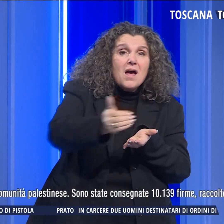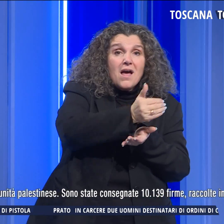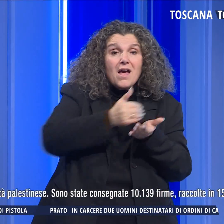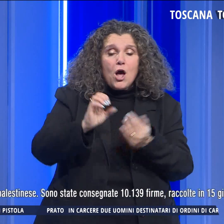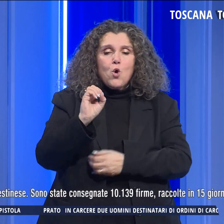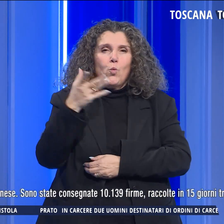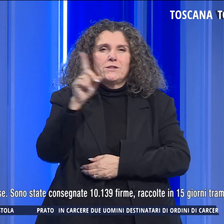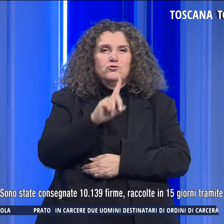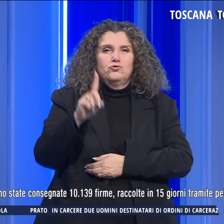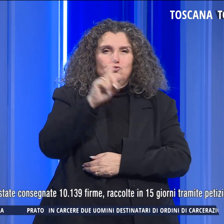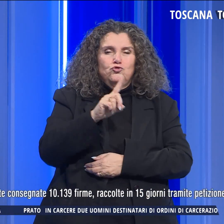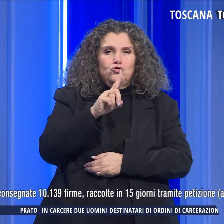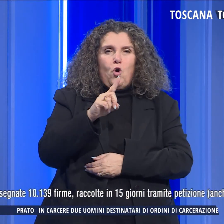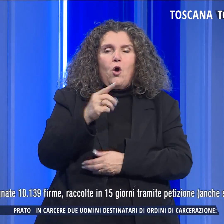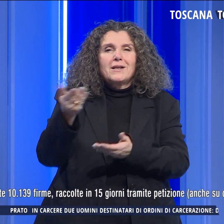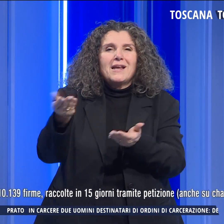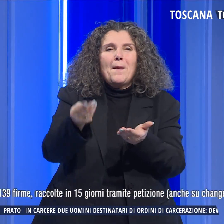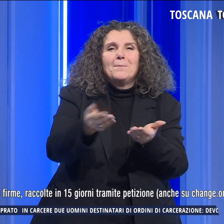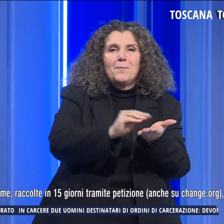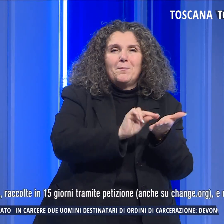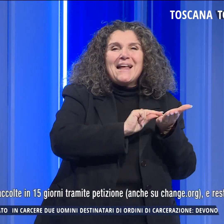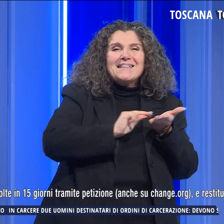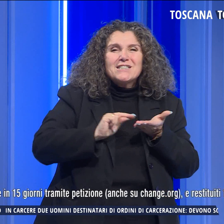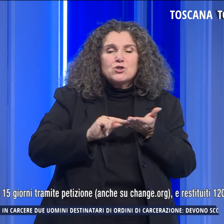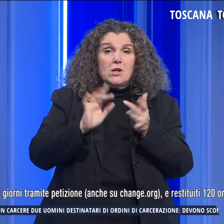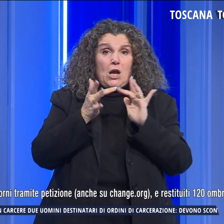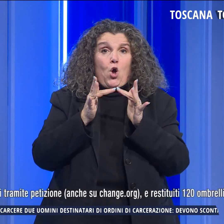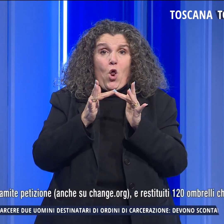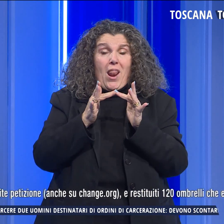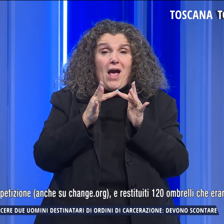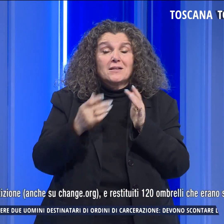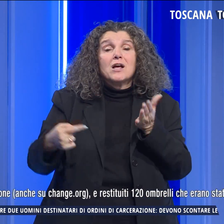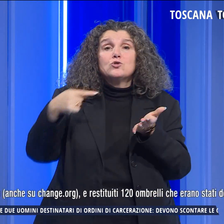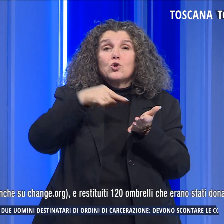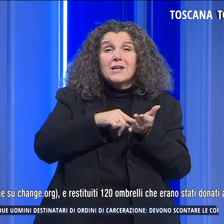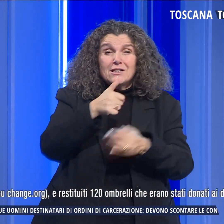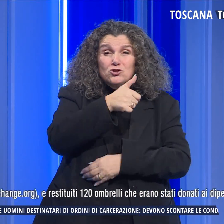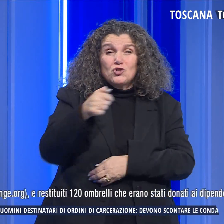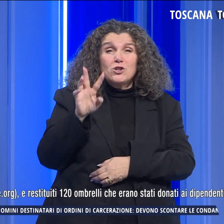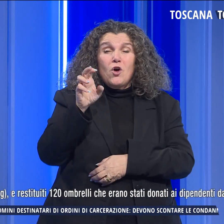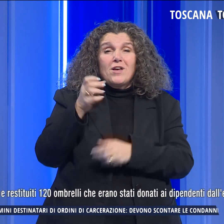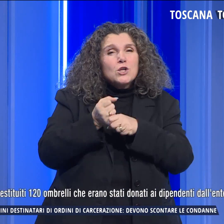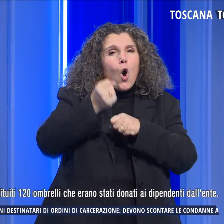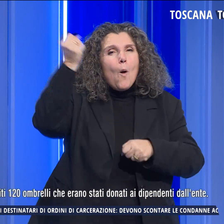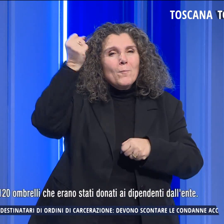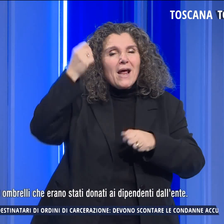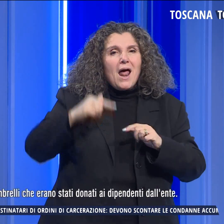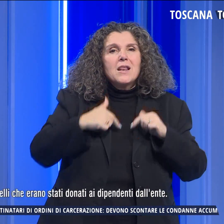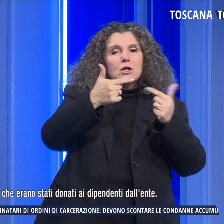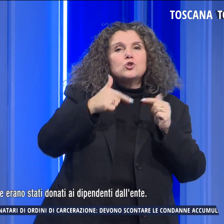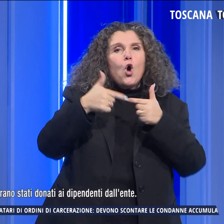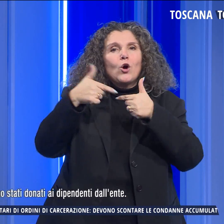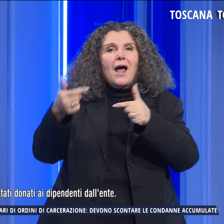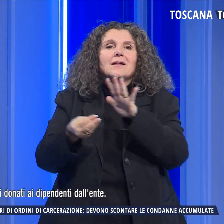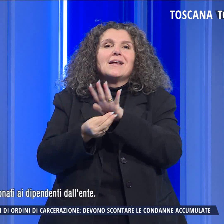in 15 giorni tramite petizione anche sull'online e restituiti 120 ombrelli che erano stati donati ai